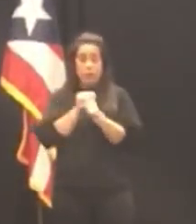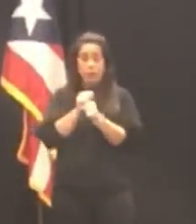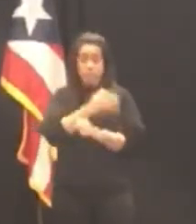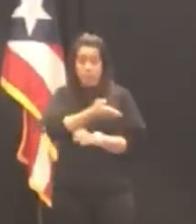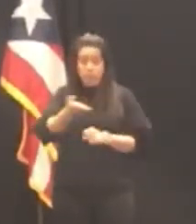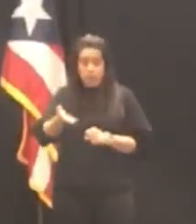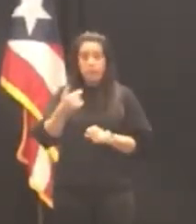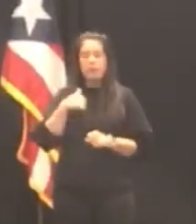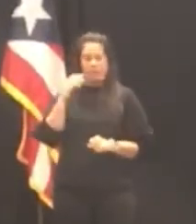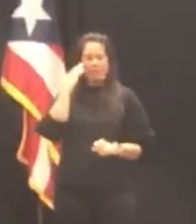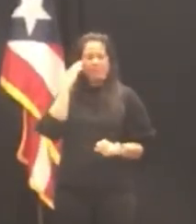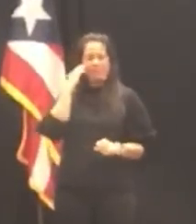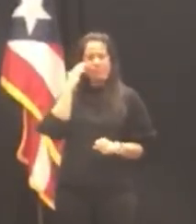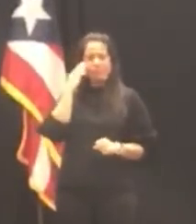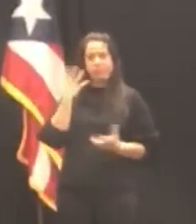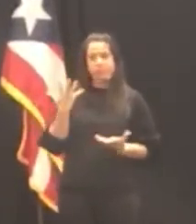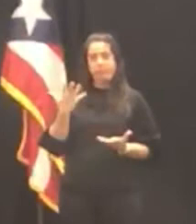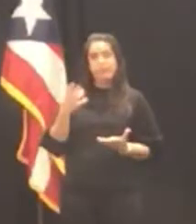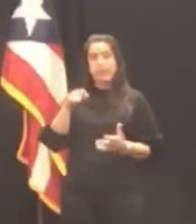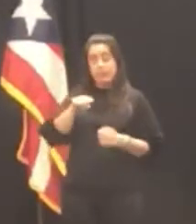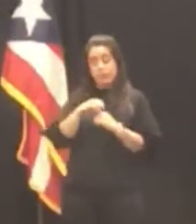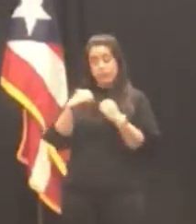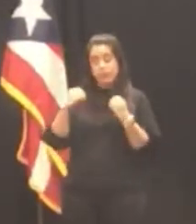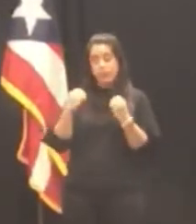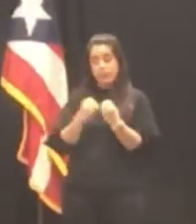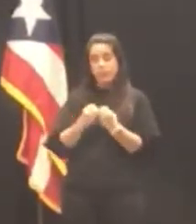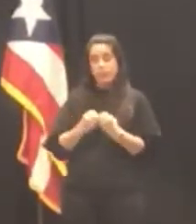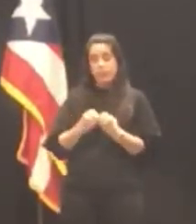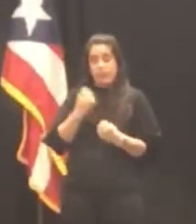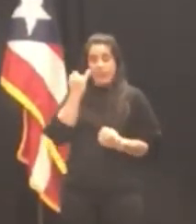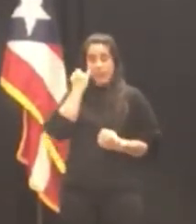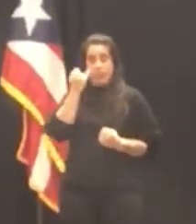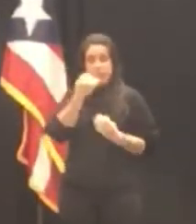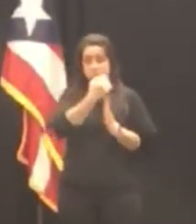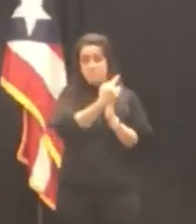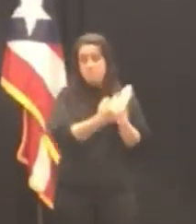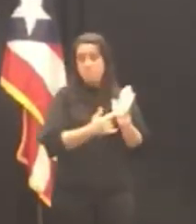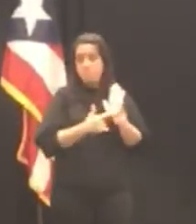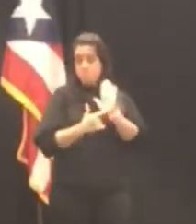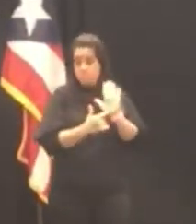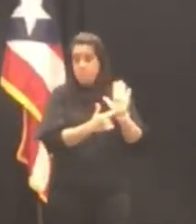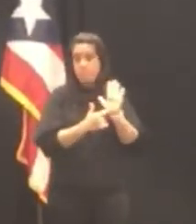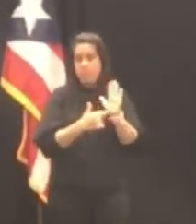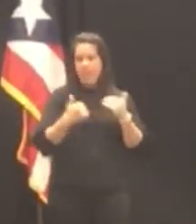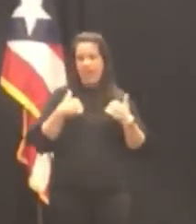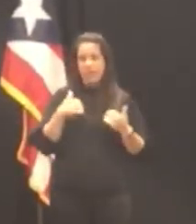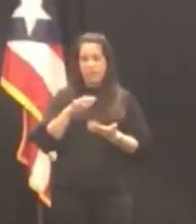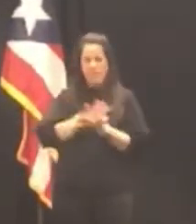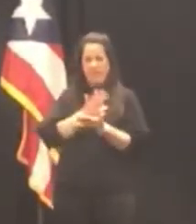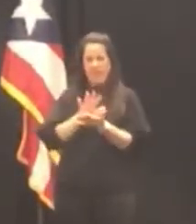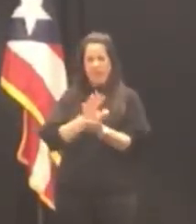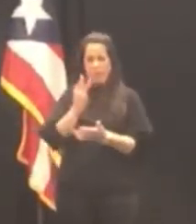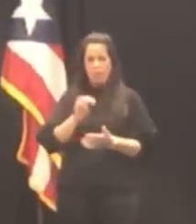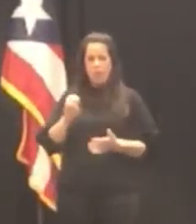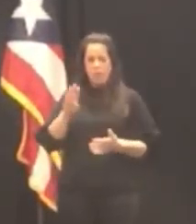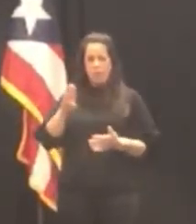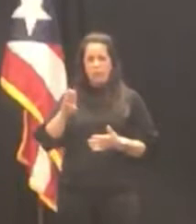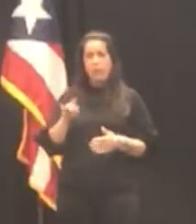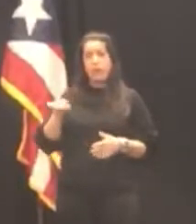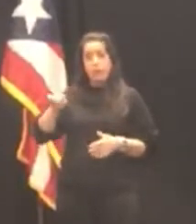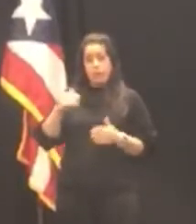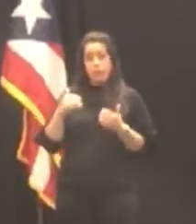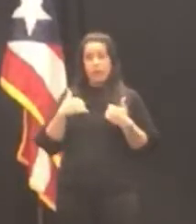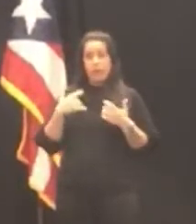afortunadamente la oficina de contralor si ven los informes que están en su website tiene un